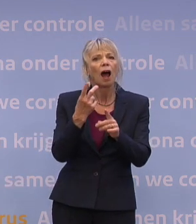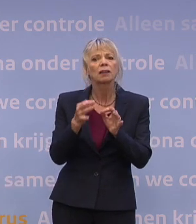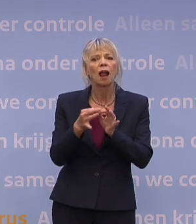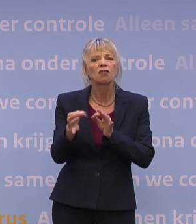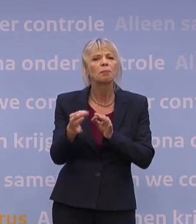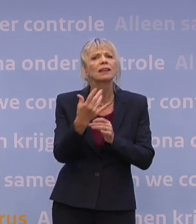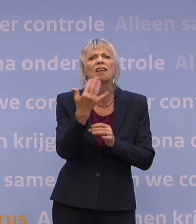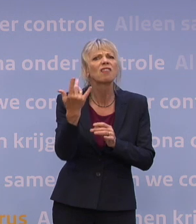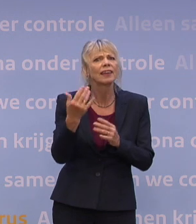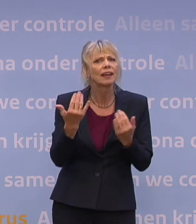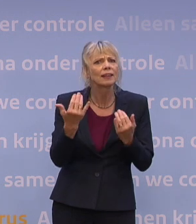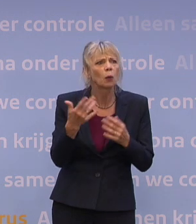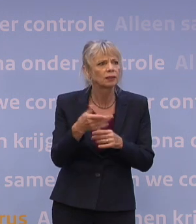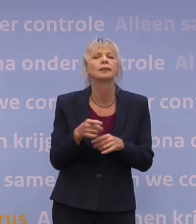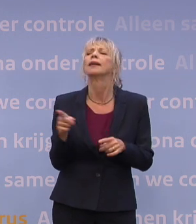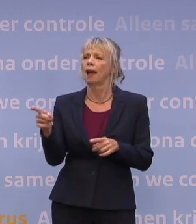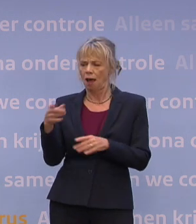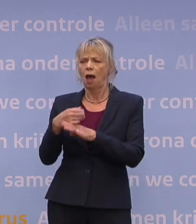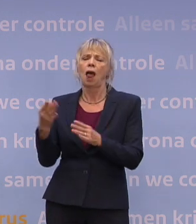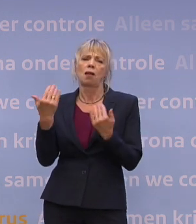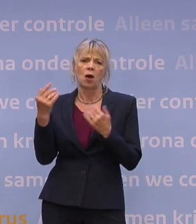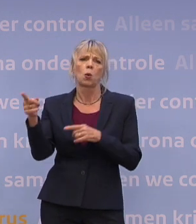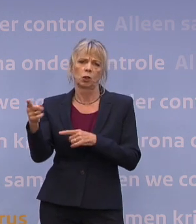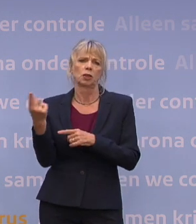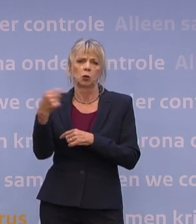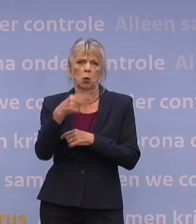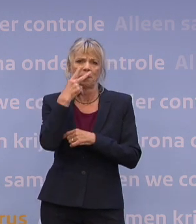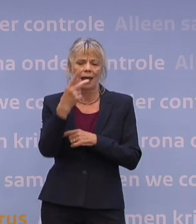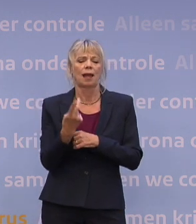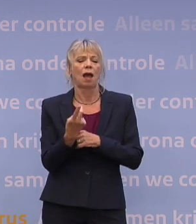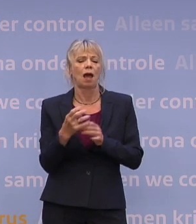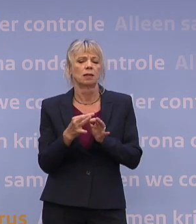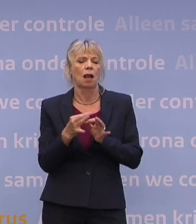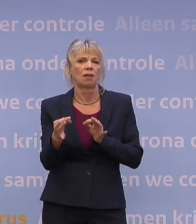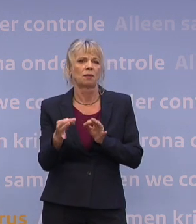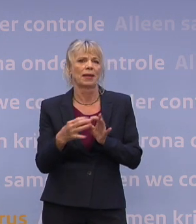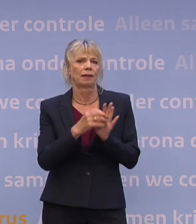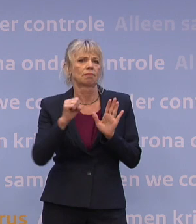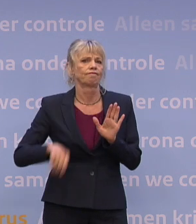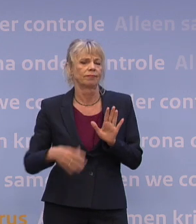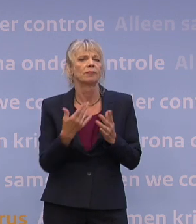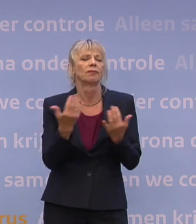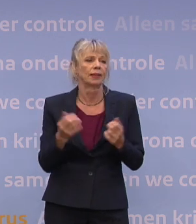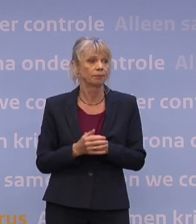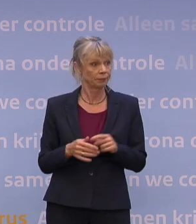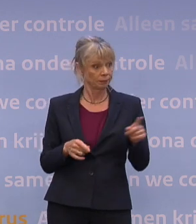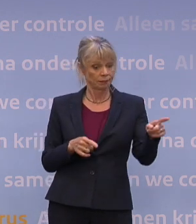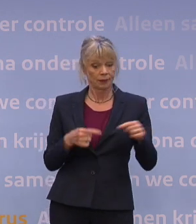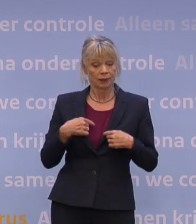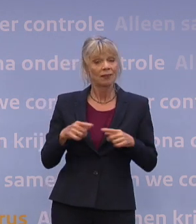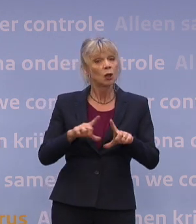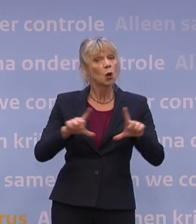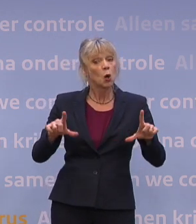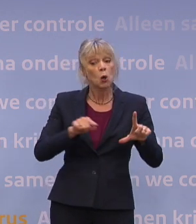criteria voor genoemd. Dan gaan we half augustus bekijken. Volgens mij is Van nemen we deze stap niet te vroeg. Hij sluit helemaal aan bij de routekaart zoals we die hadden